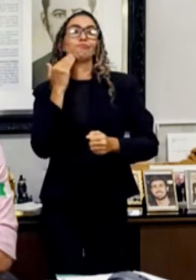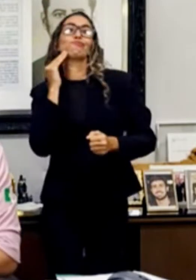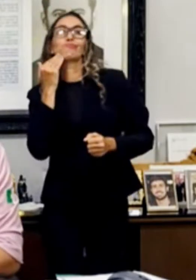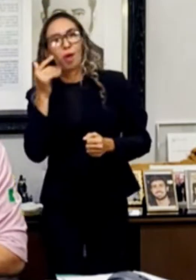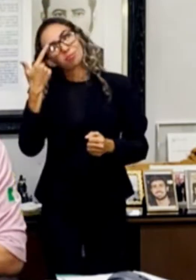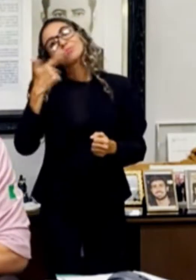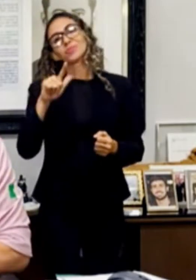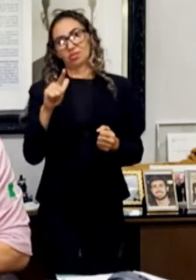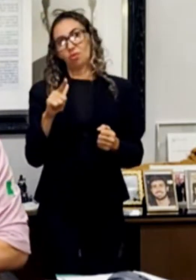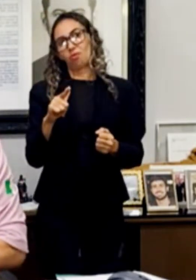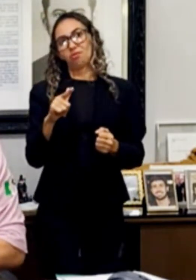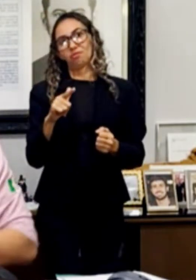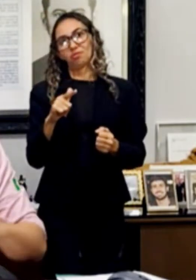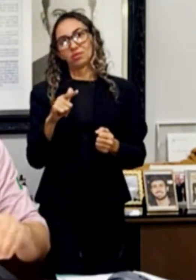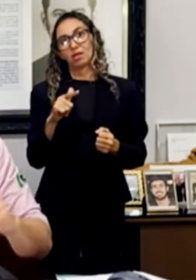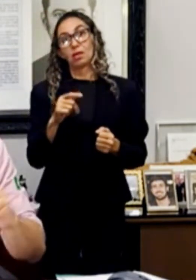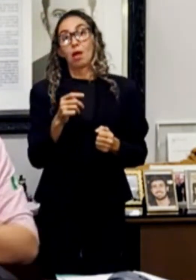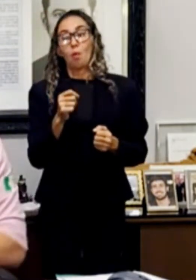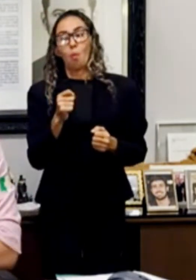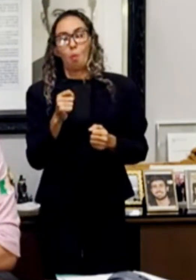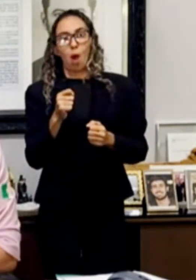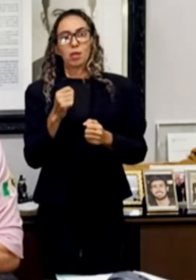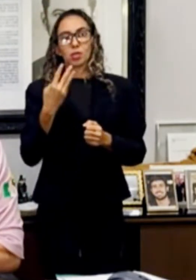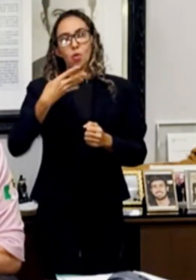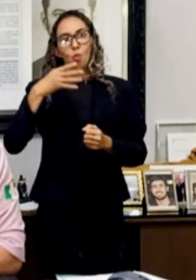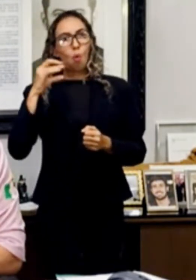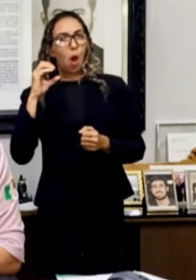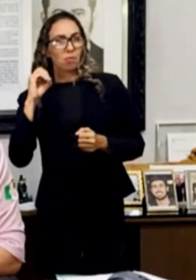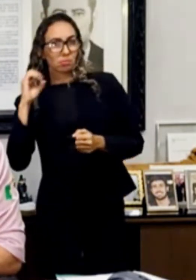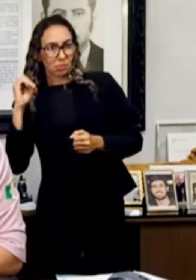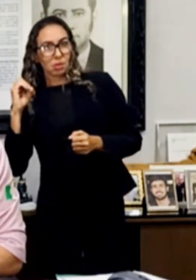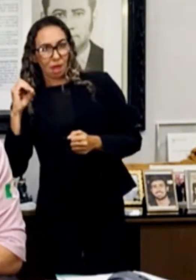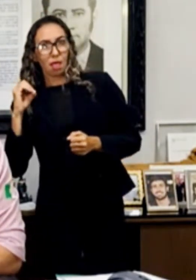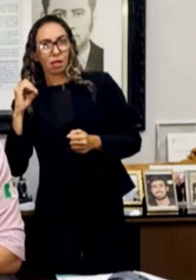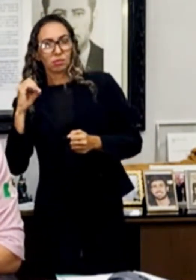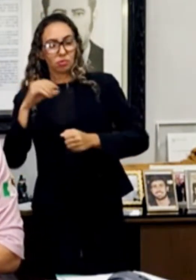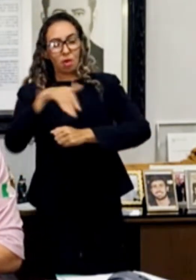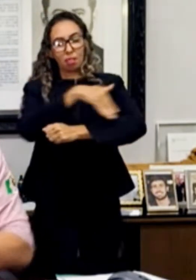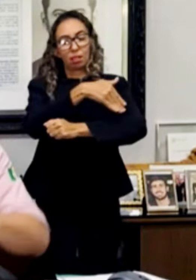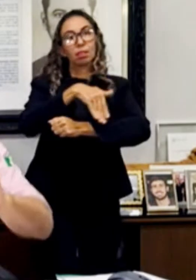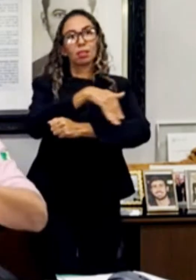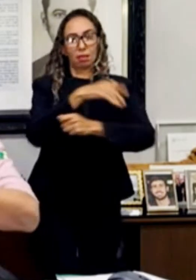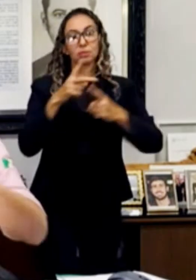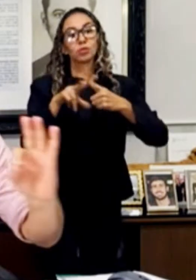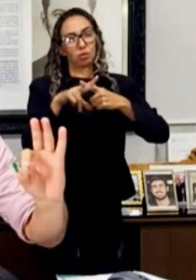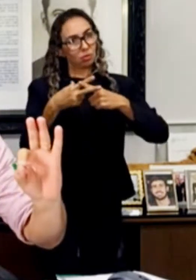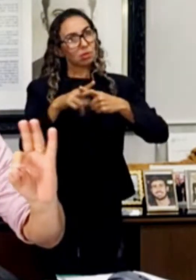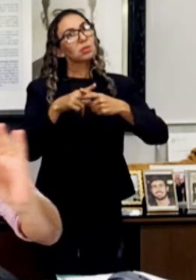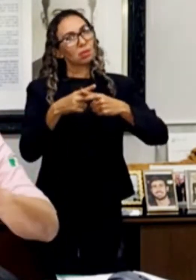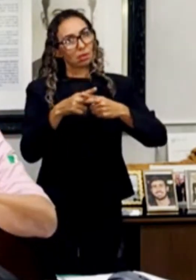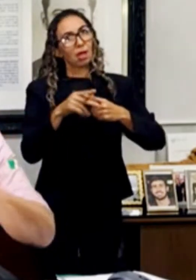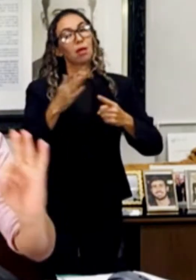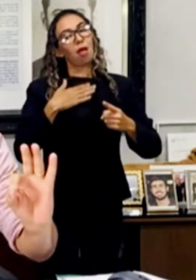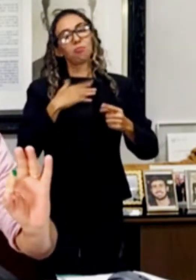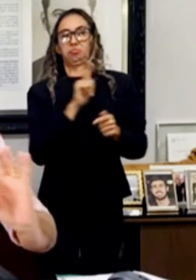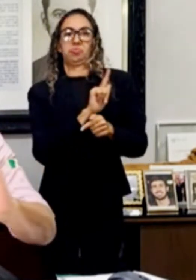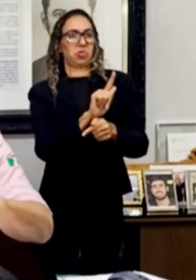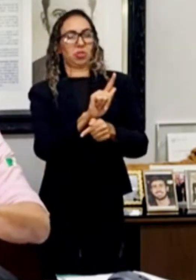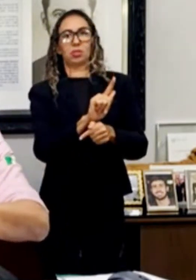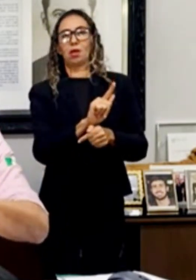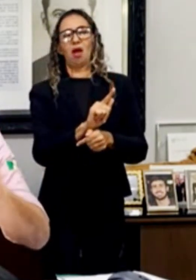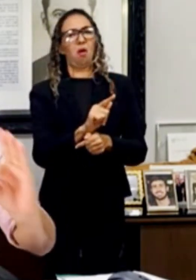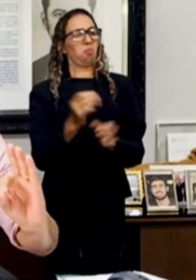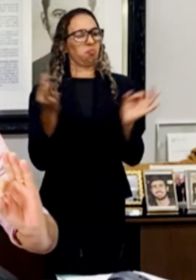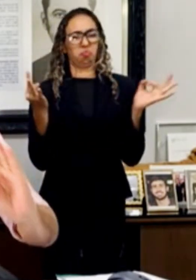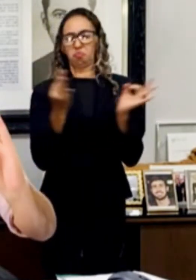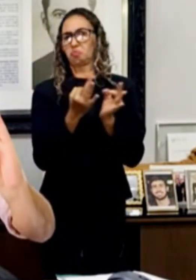400 quilômetros de asfalto, entre asfalto e recapeamento que nós fizemos em Cuiabá, durante a minha gestão, não abriu nada. Asfalto de